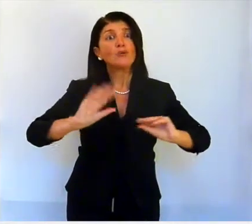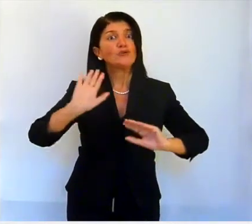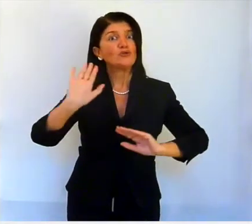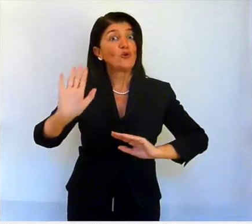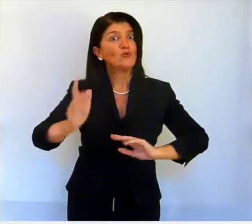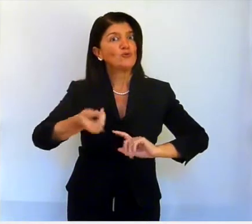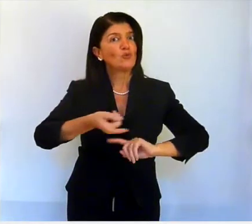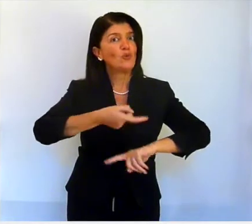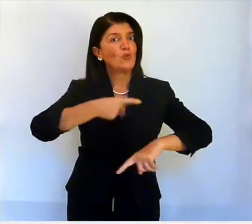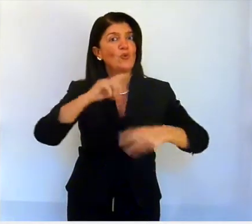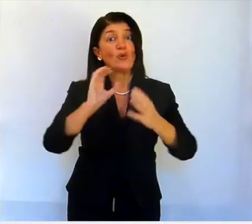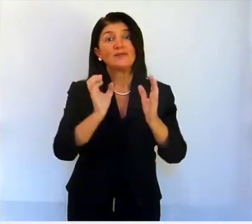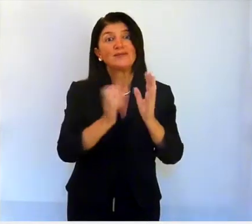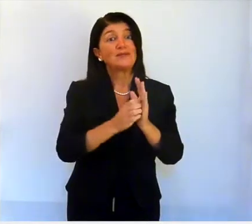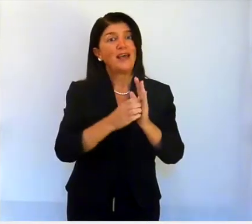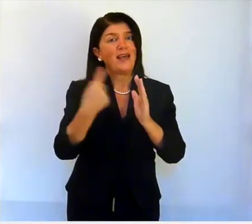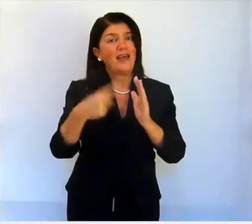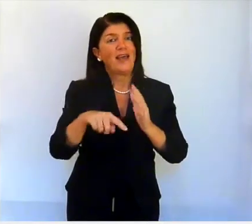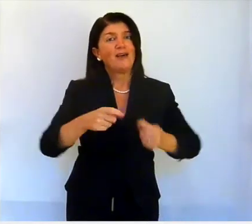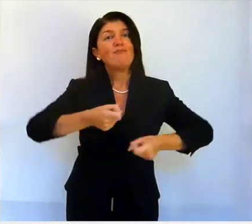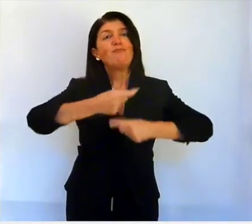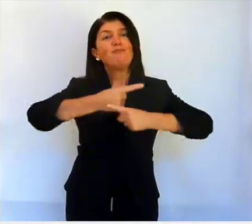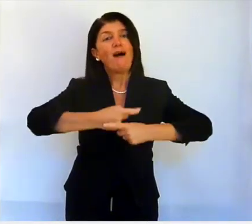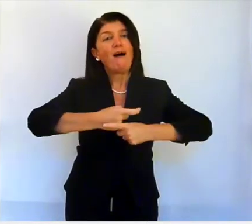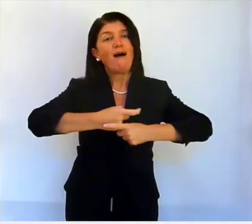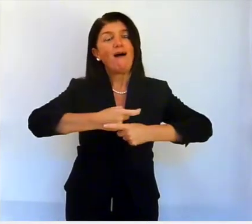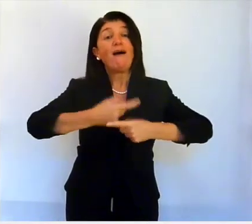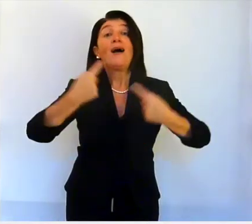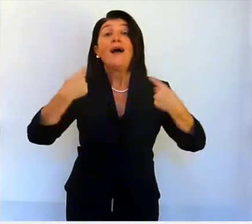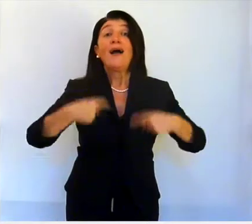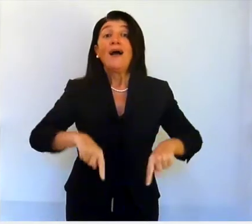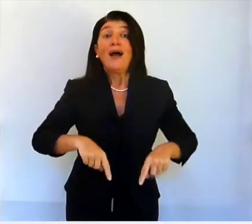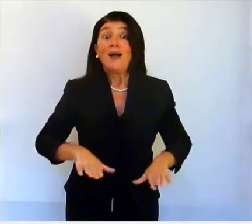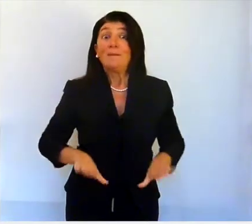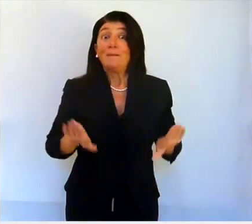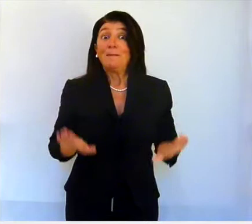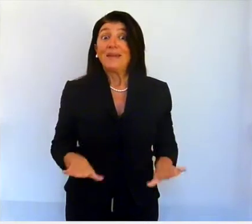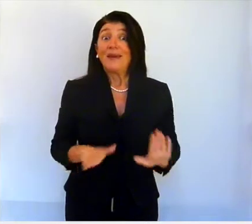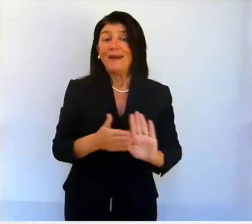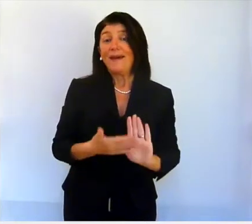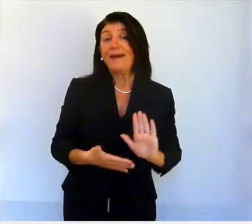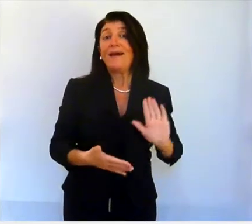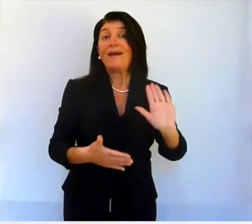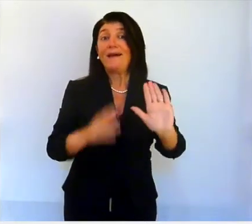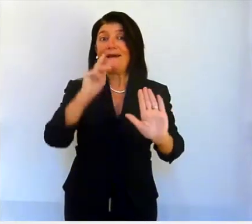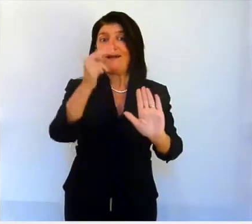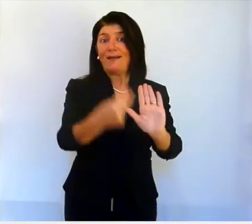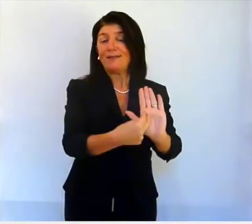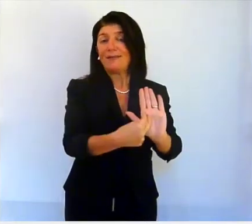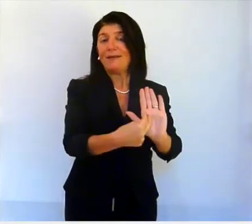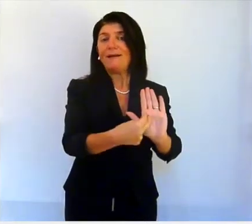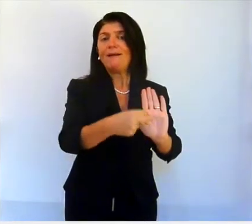loto, in evidenza la pianta del piede sinistro. Il